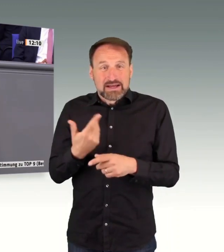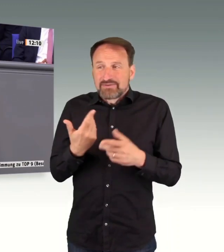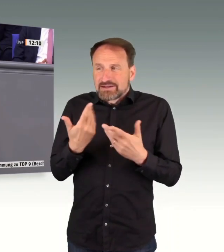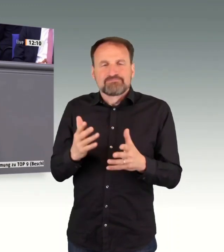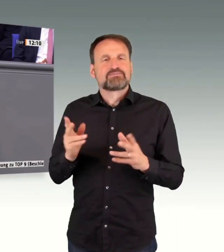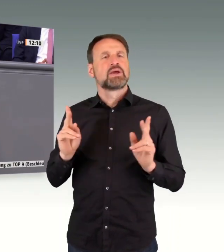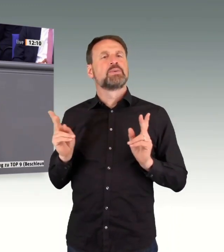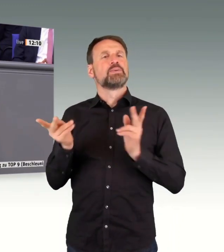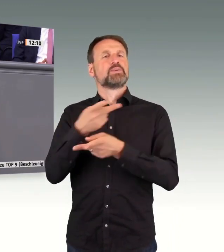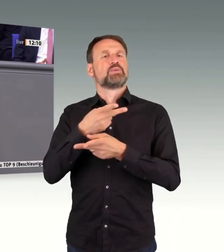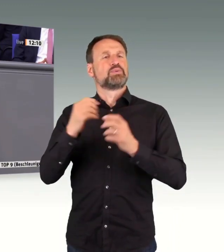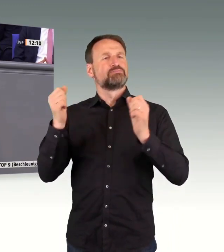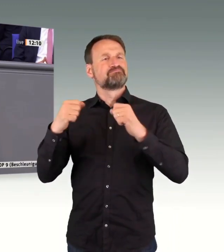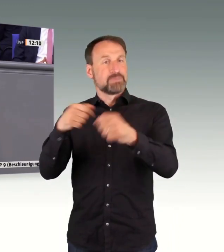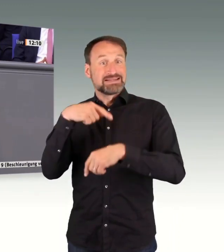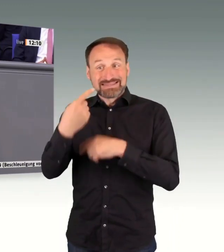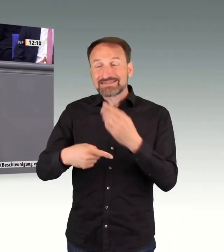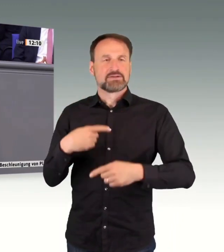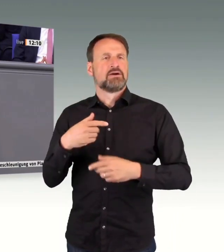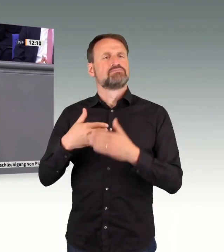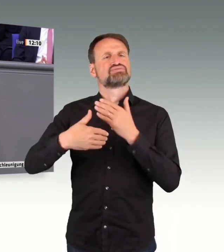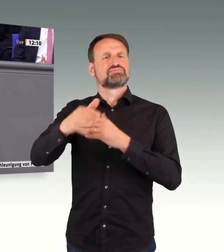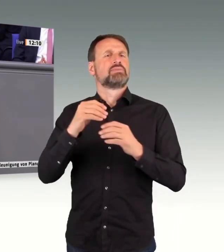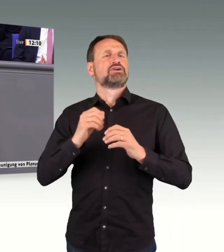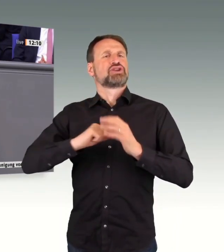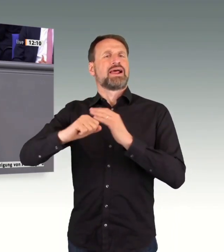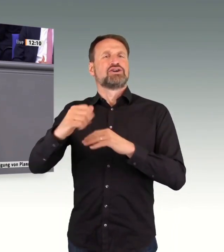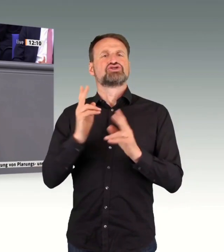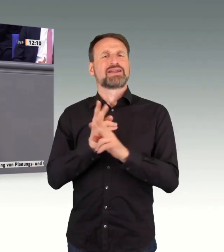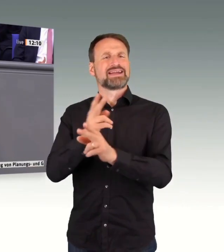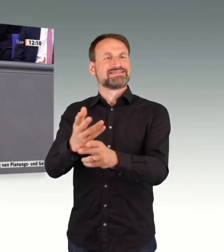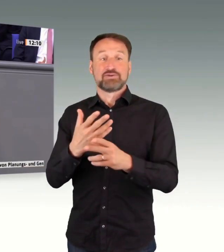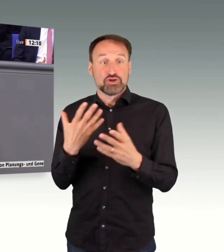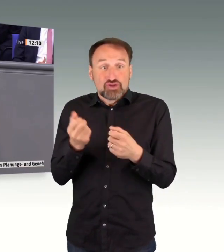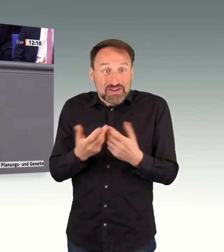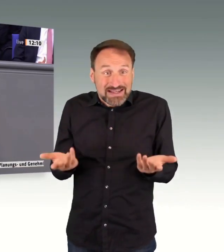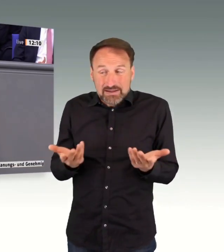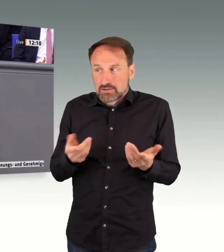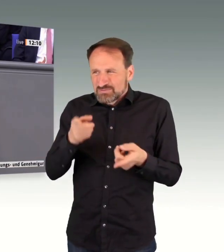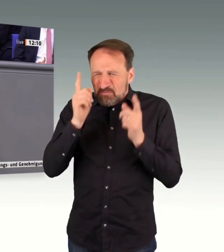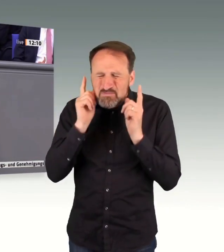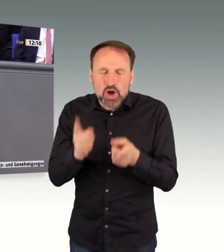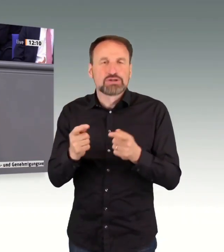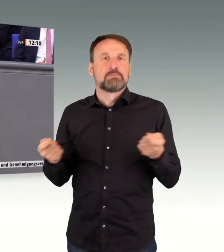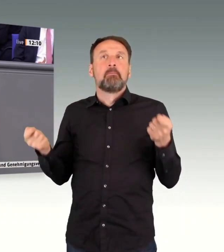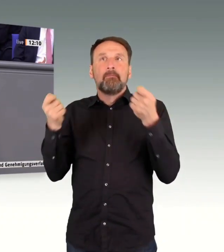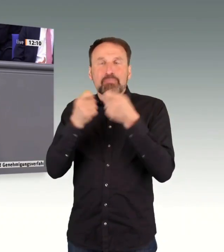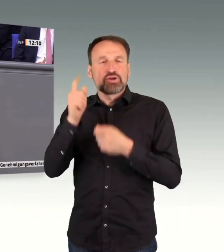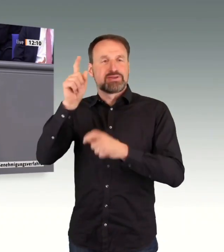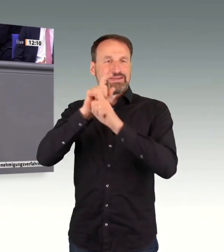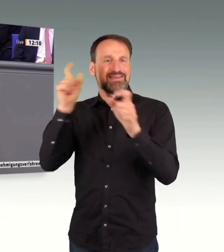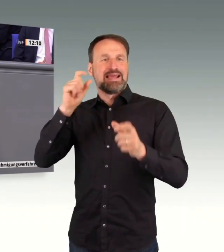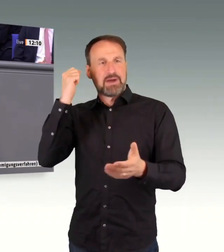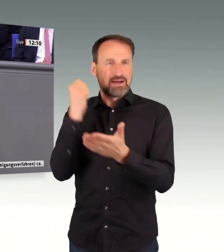Nicht, dass wir dagegen werden, aber das werden wir, glaube ich, auf gar keinen Fall schaffen. Insofern nehmen Sie das als Angebot, diesen Antrag für einen